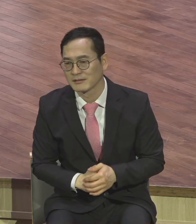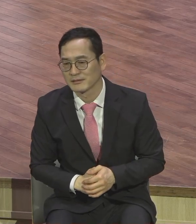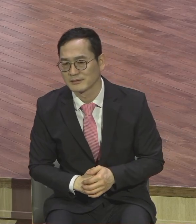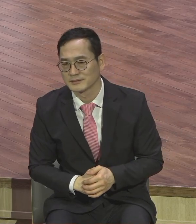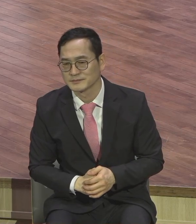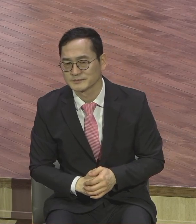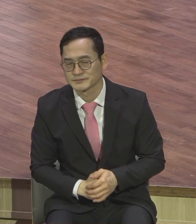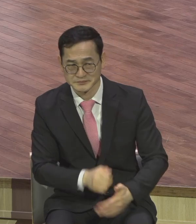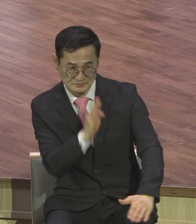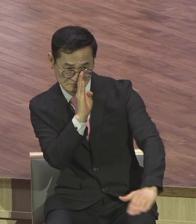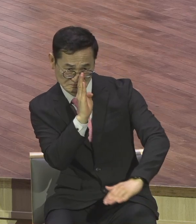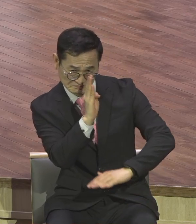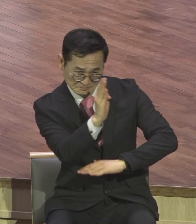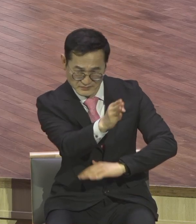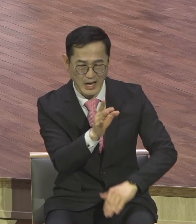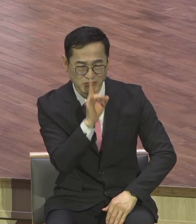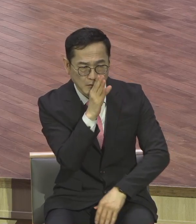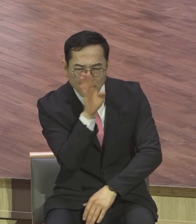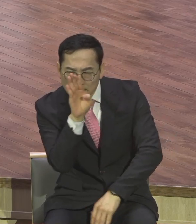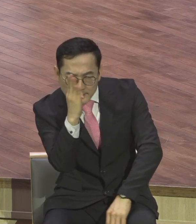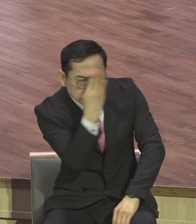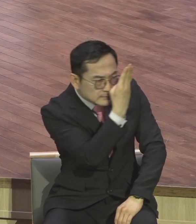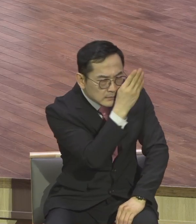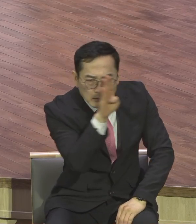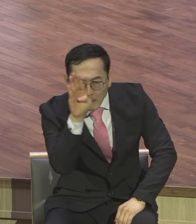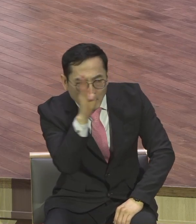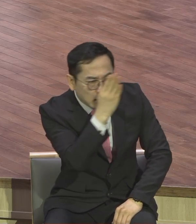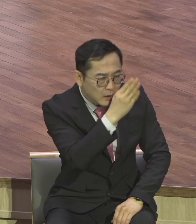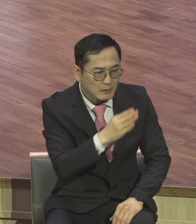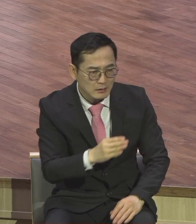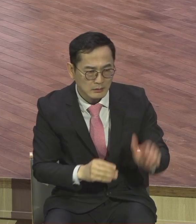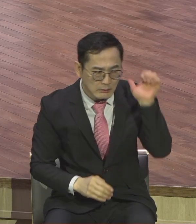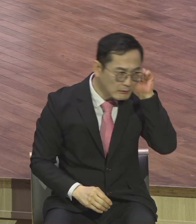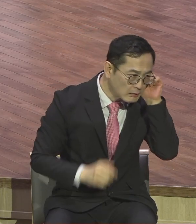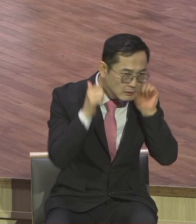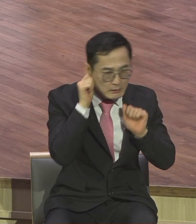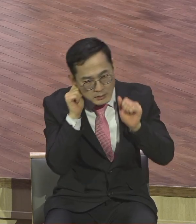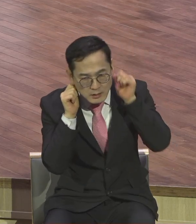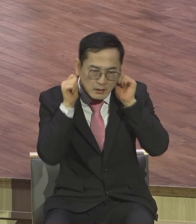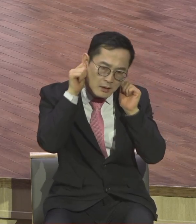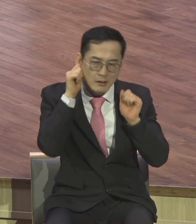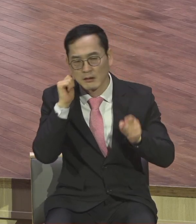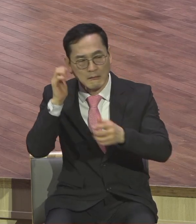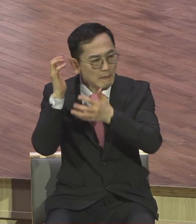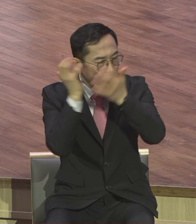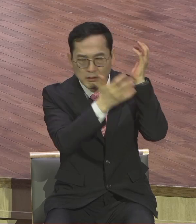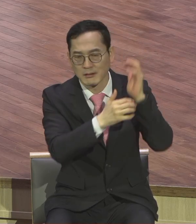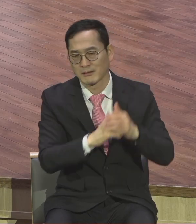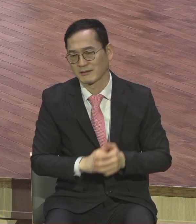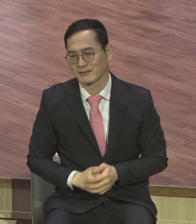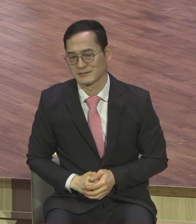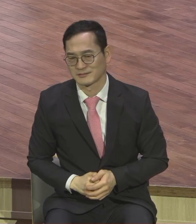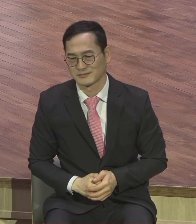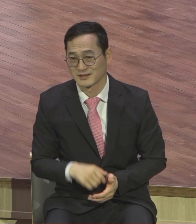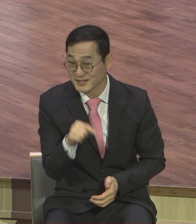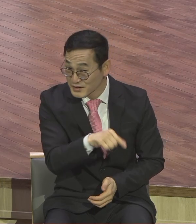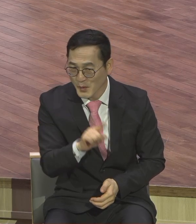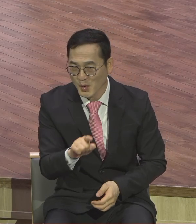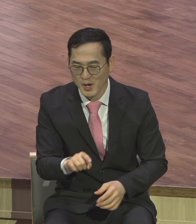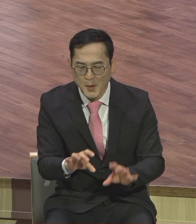주체가 없어요 이 사람 말 듣고, 이 사람 듣고 이 사람 말 듣고, 정말 말씀이 없으니까 그걸 모래요 모래 위에 지은 집이라 언제